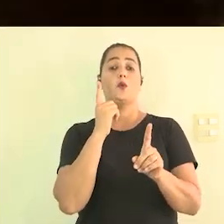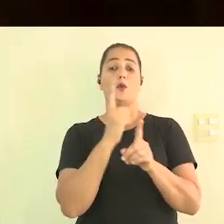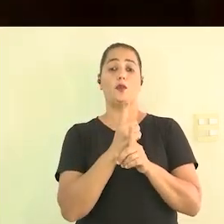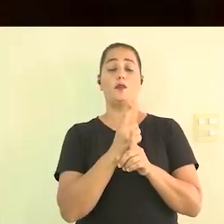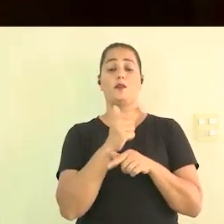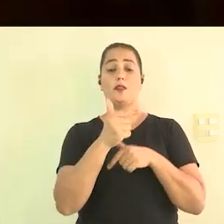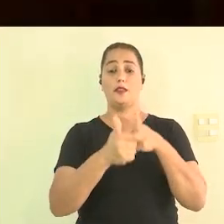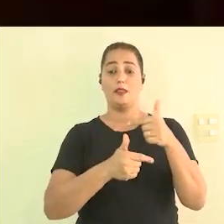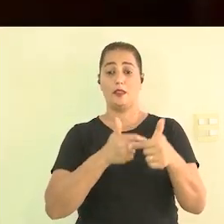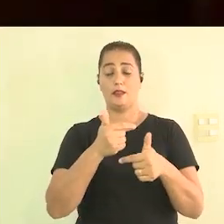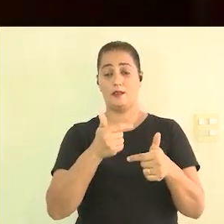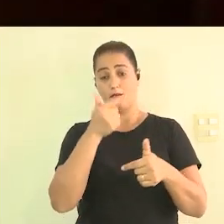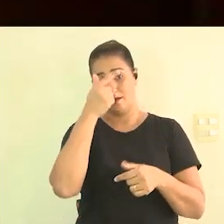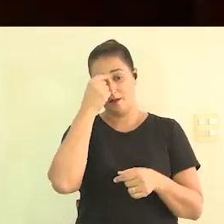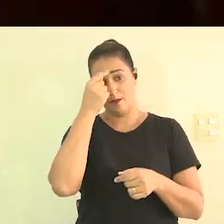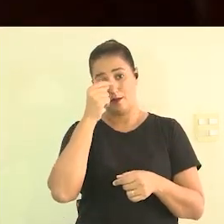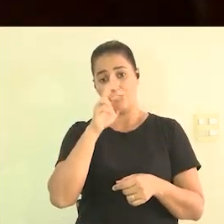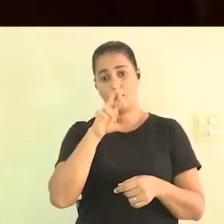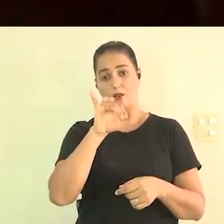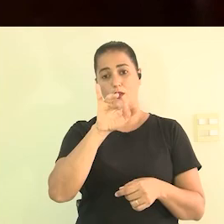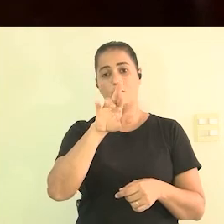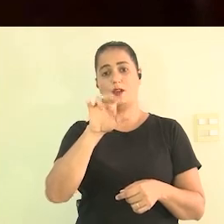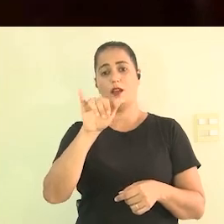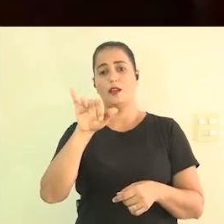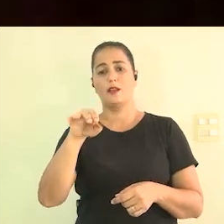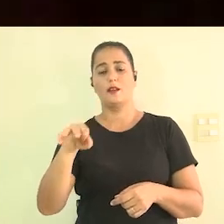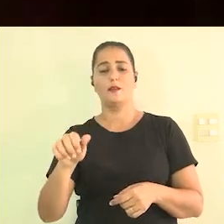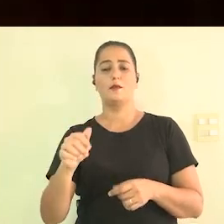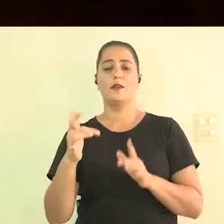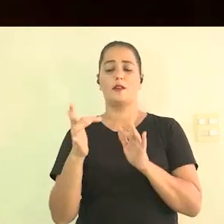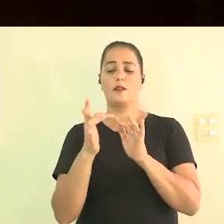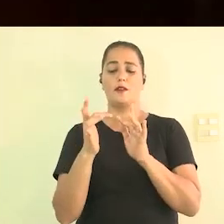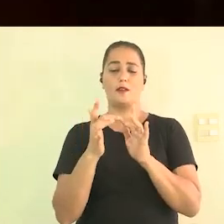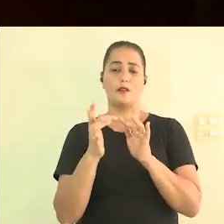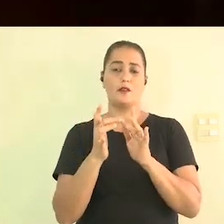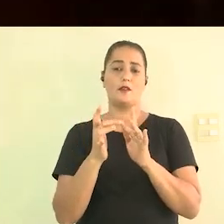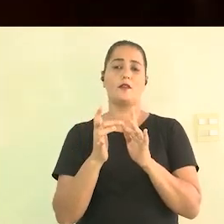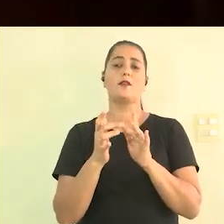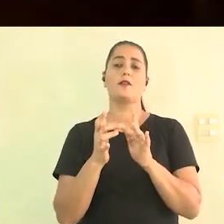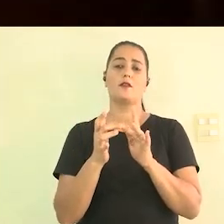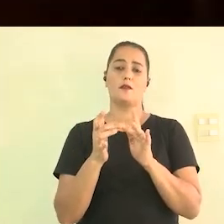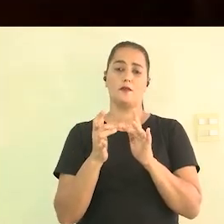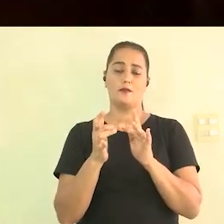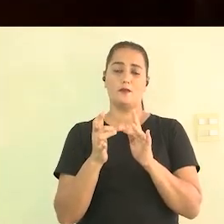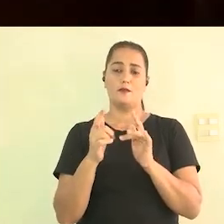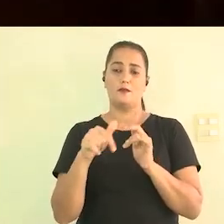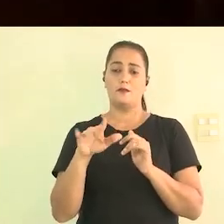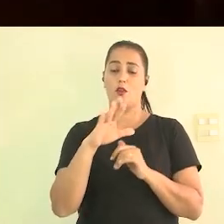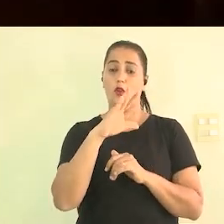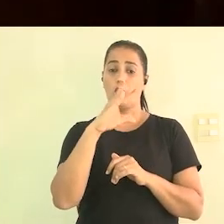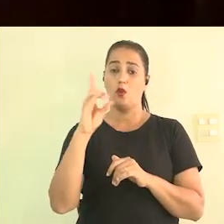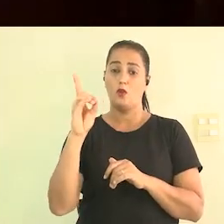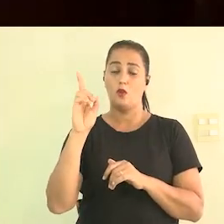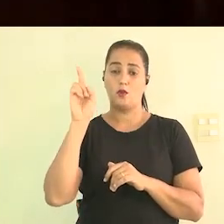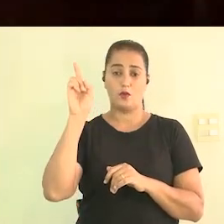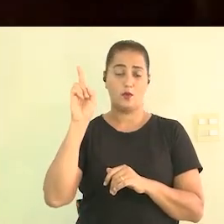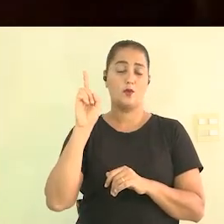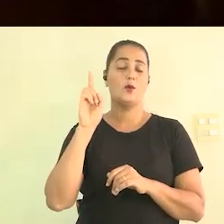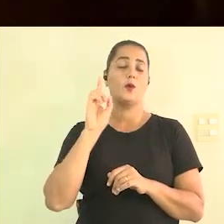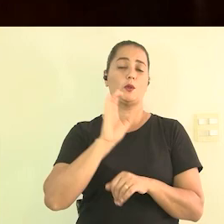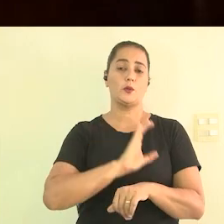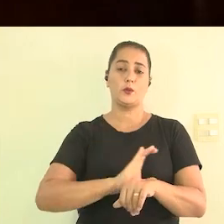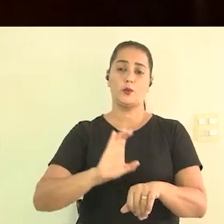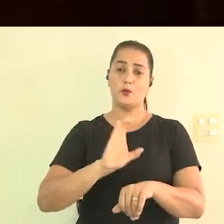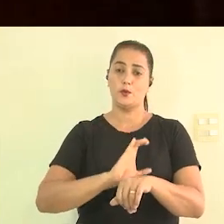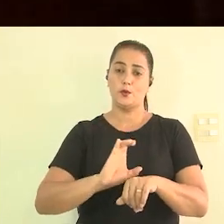contato a gente contactou o coordenador do curso de Libras de Roraima que fez